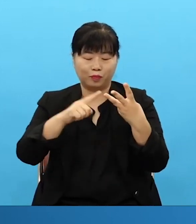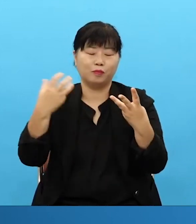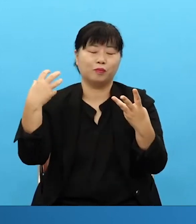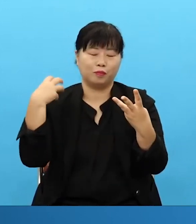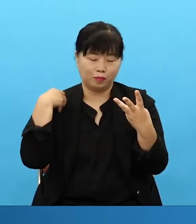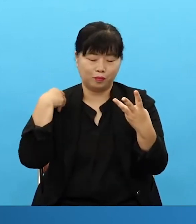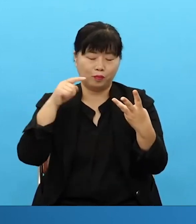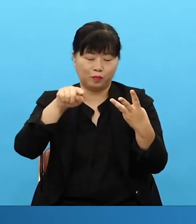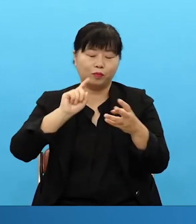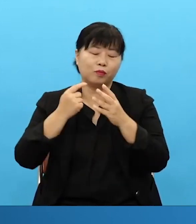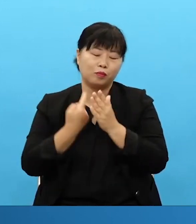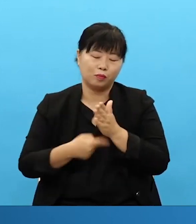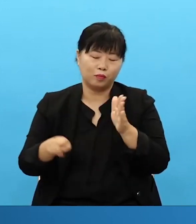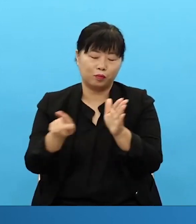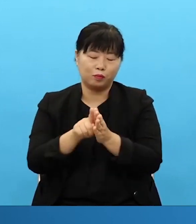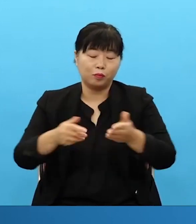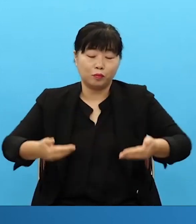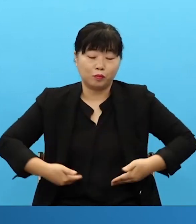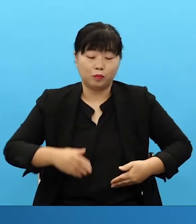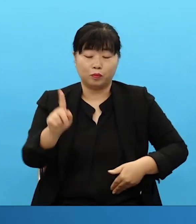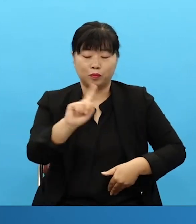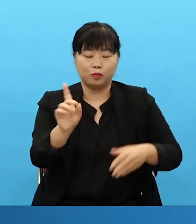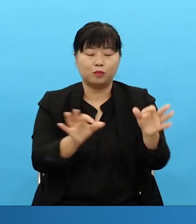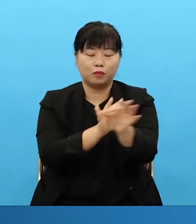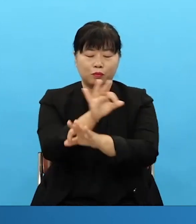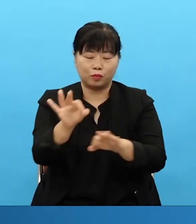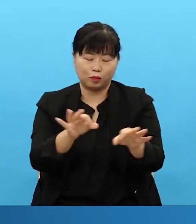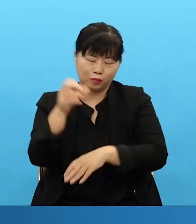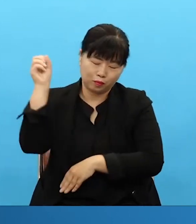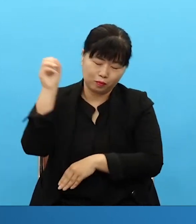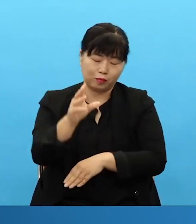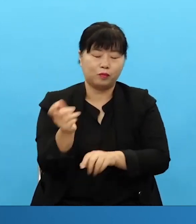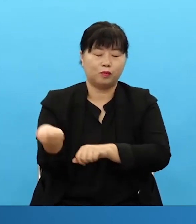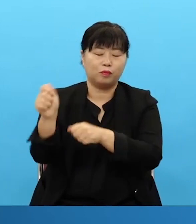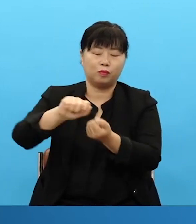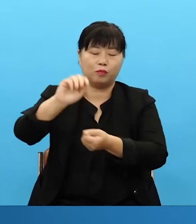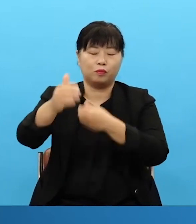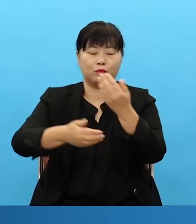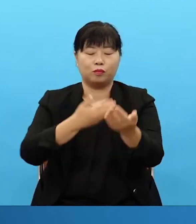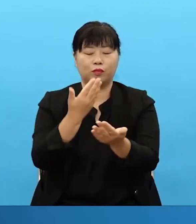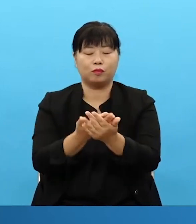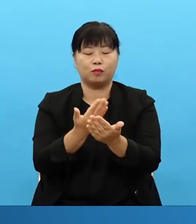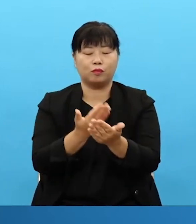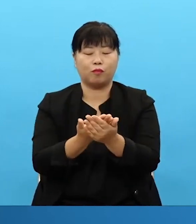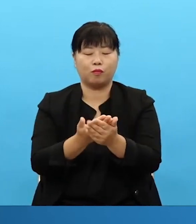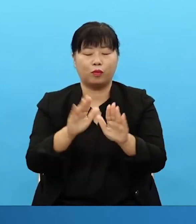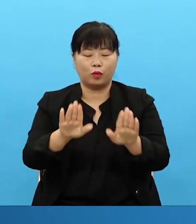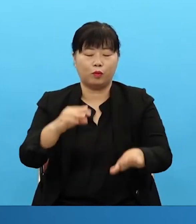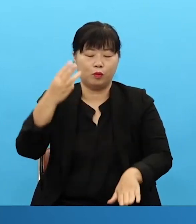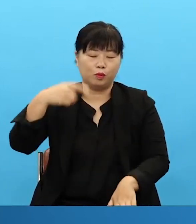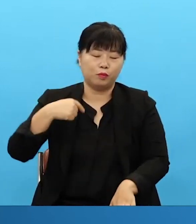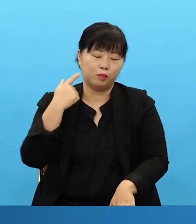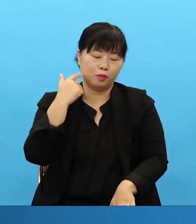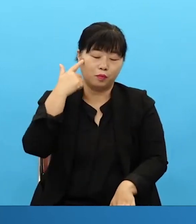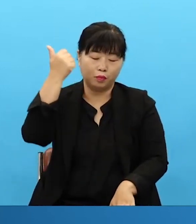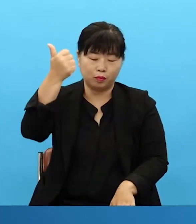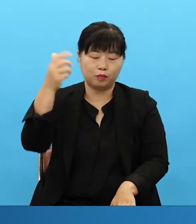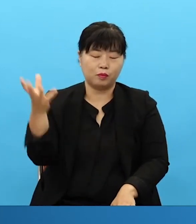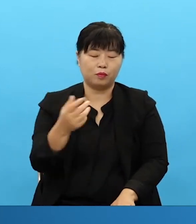회복하게 하옵소서 이 시간 말씀 선포하시는 류 목사님께 성령의 충만을